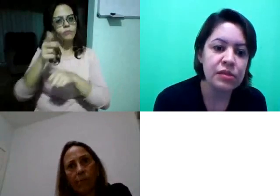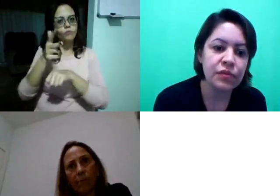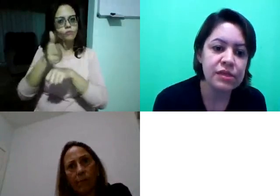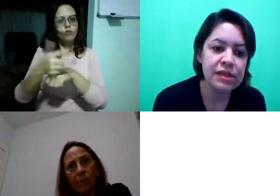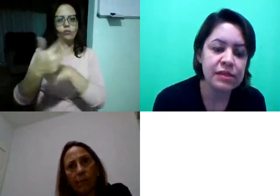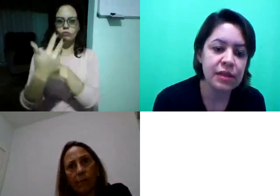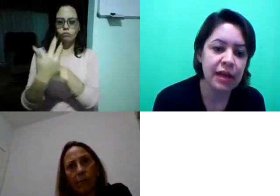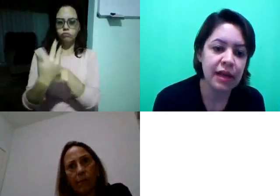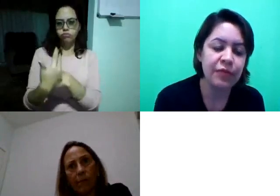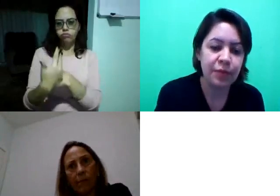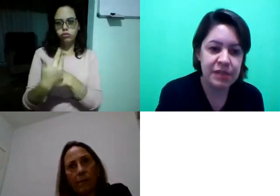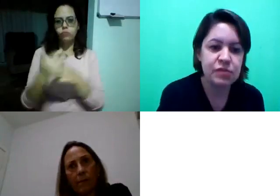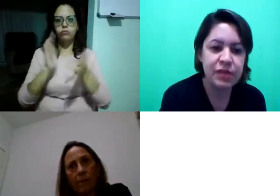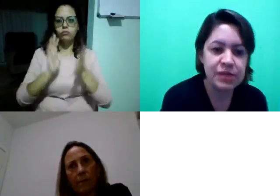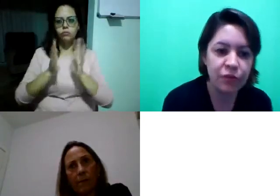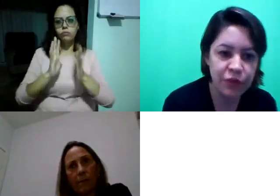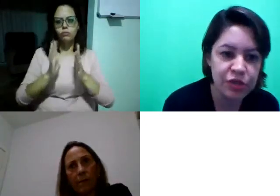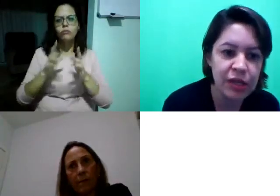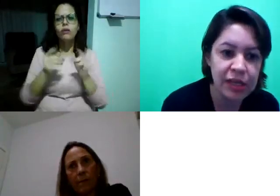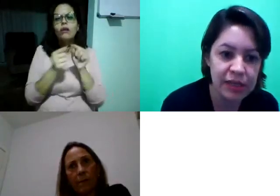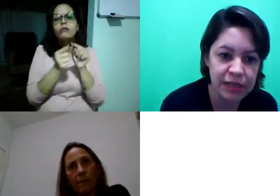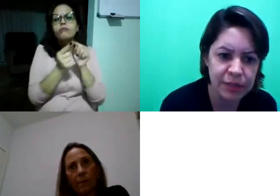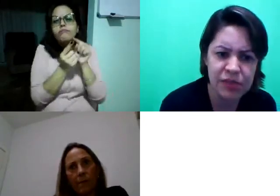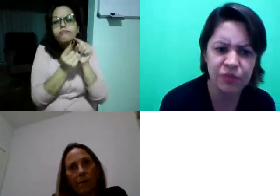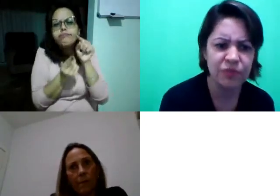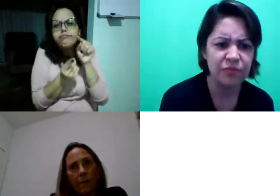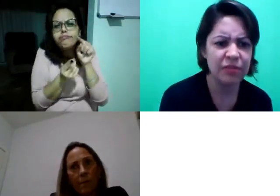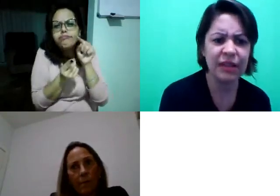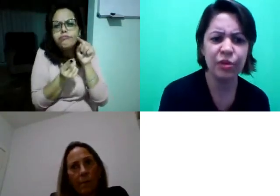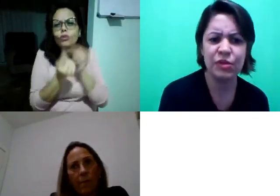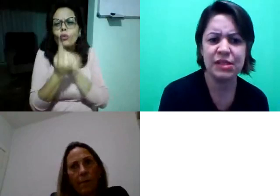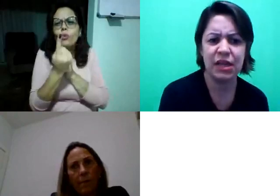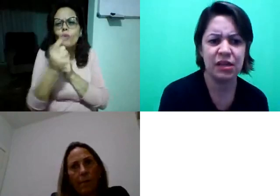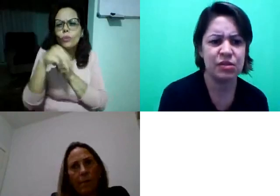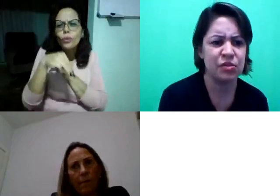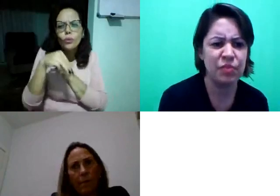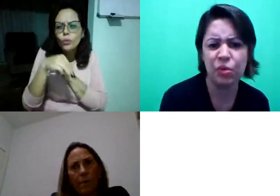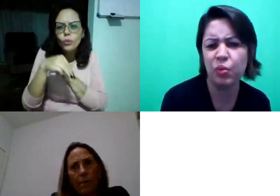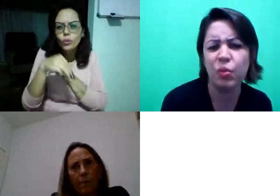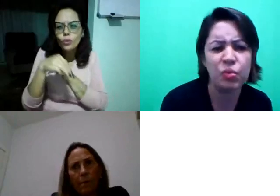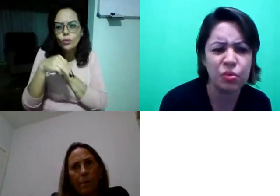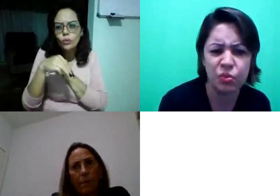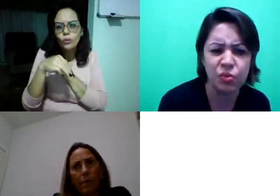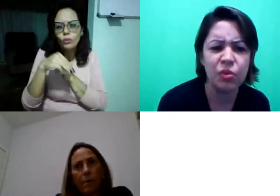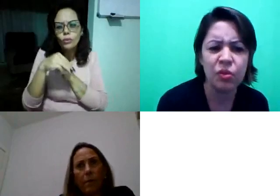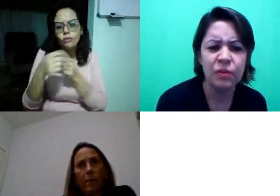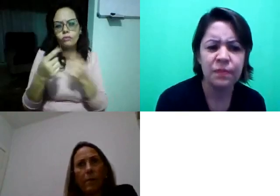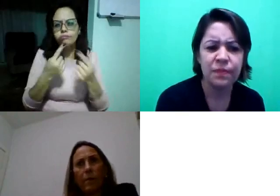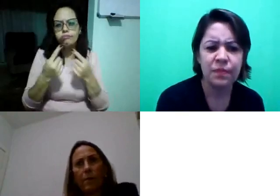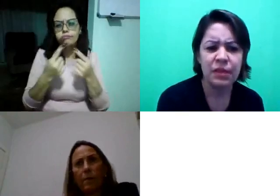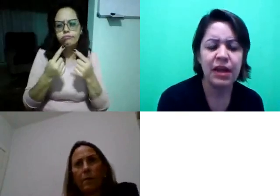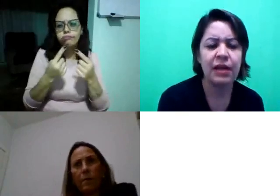Por isso, vocês precisam fazer um vídeo ali em Libras, nada muito extenso, um minuto,